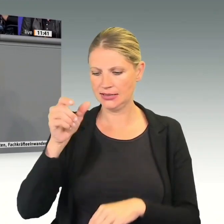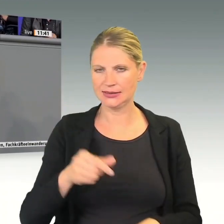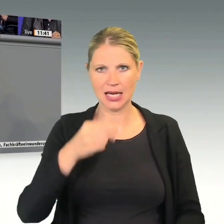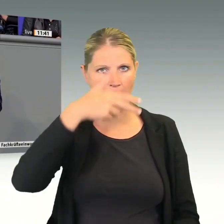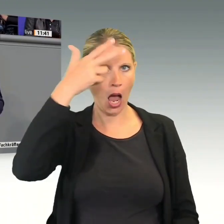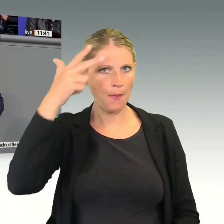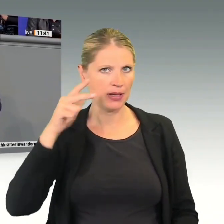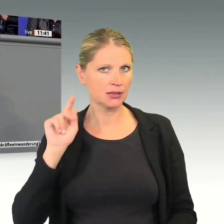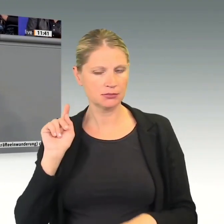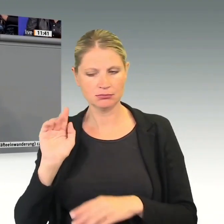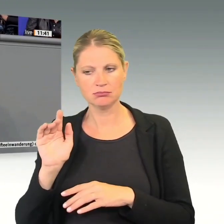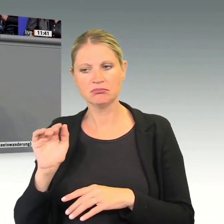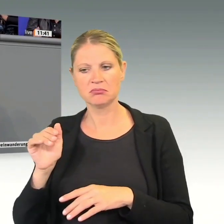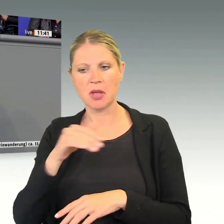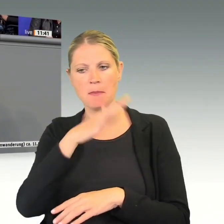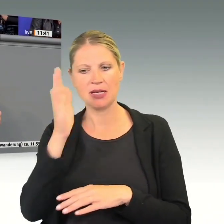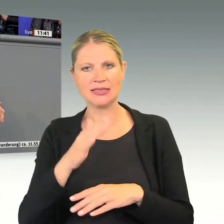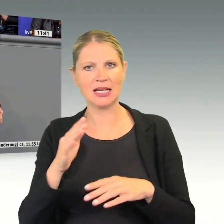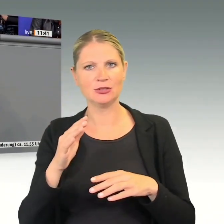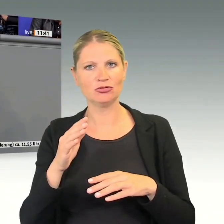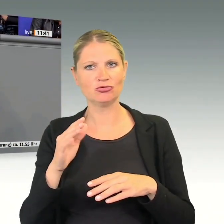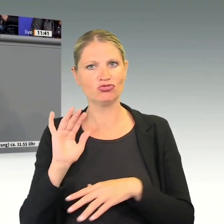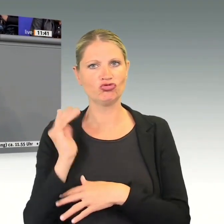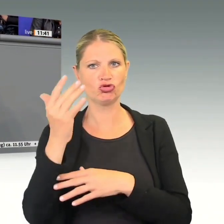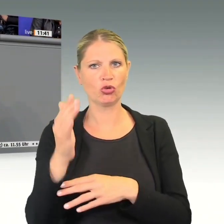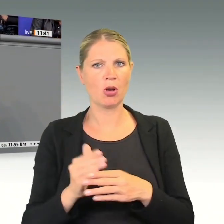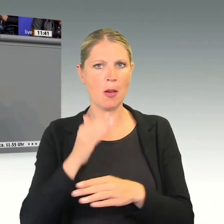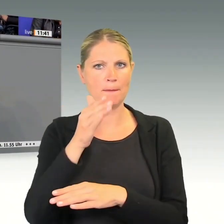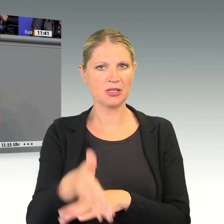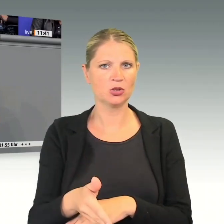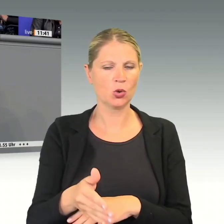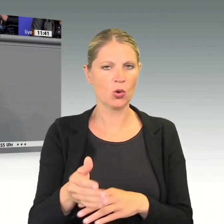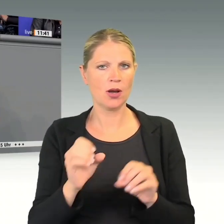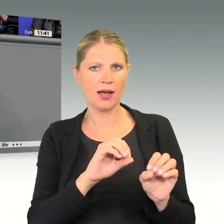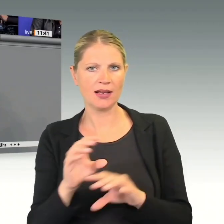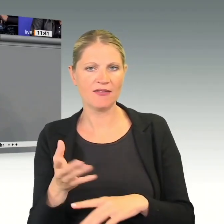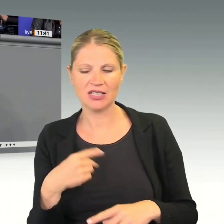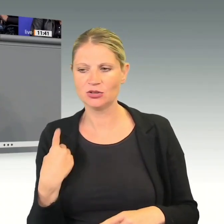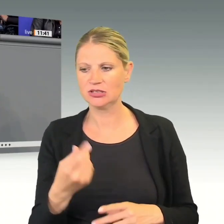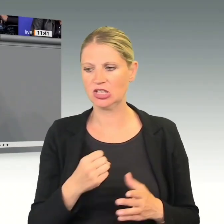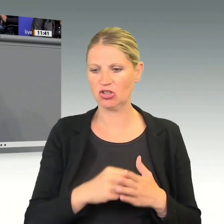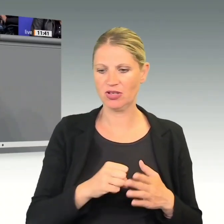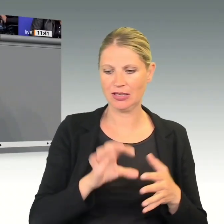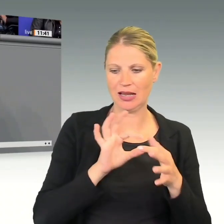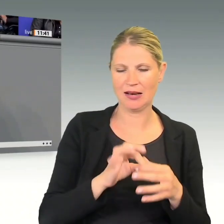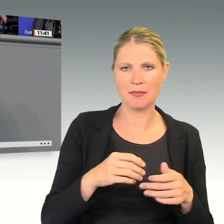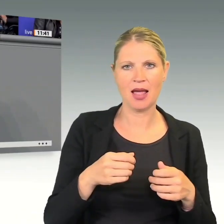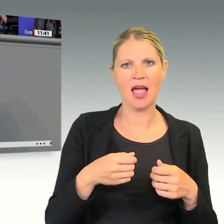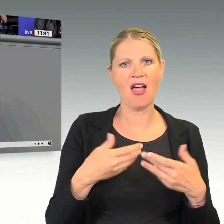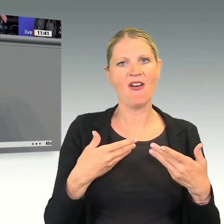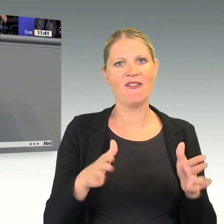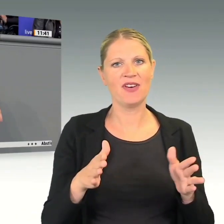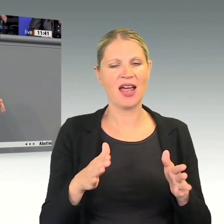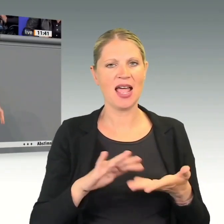im brasilianischen Dschungel erklärt, ich zitiere, unsere Geschwindigkeit beim Freihandelsabkommen Mercosur ist keine,